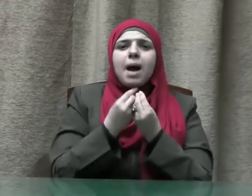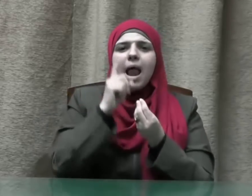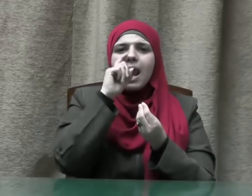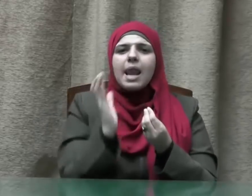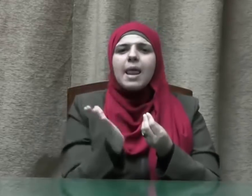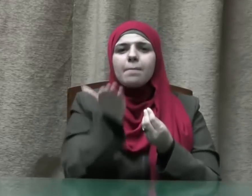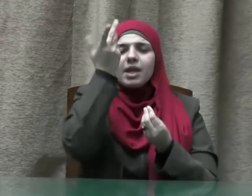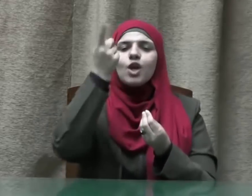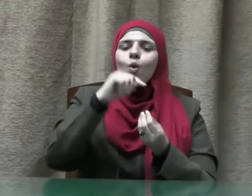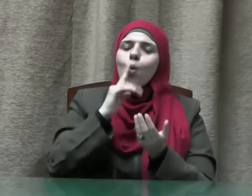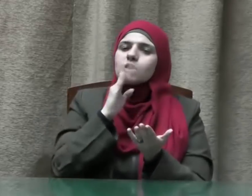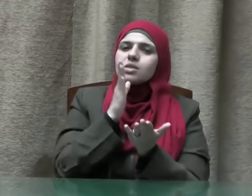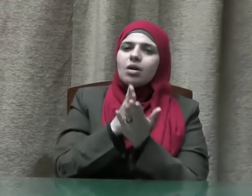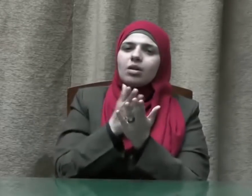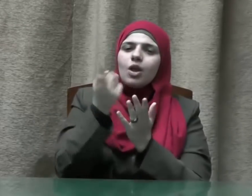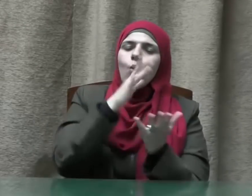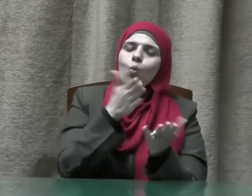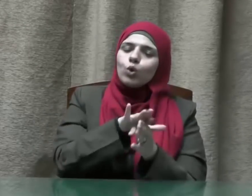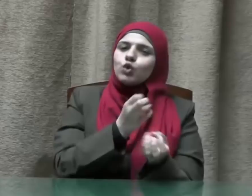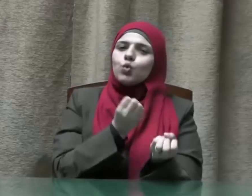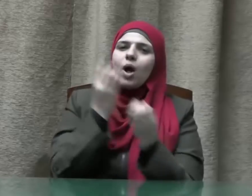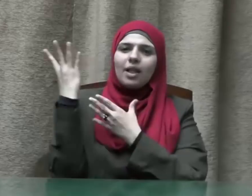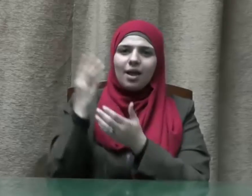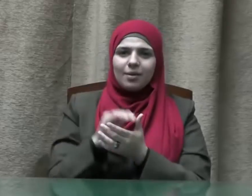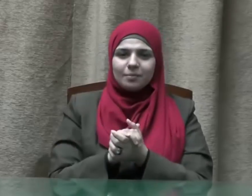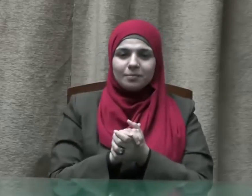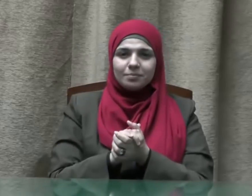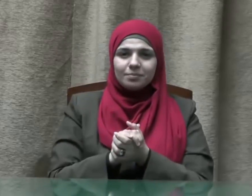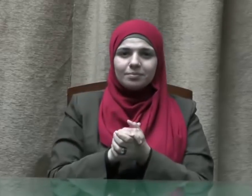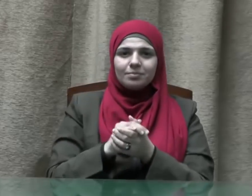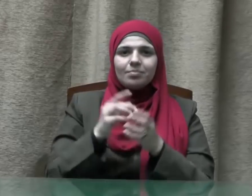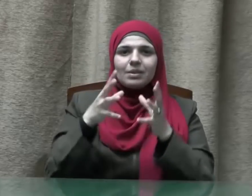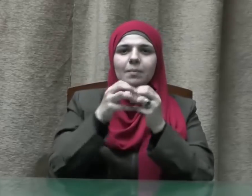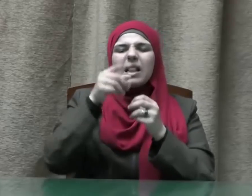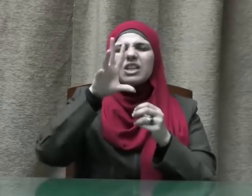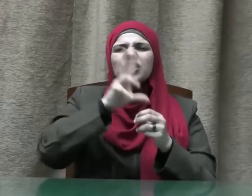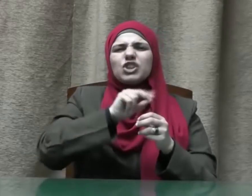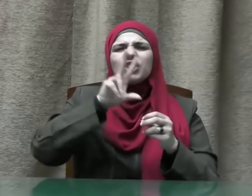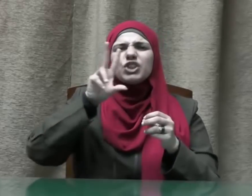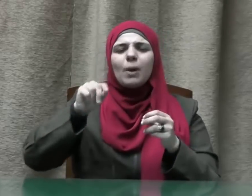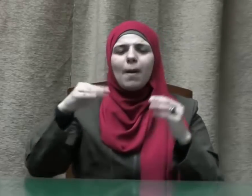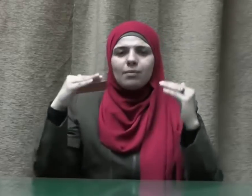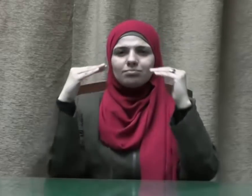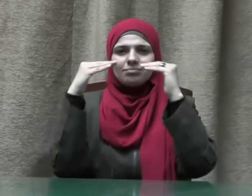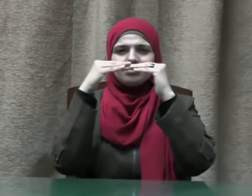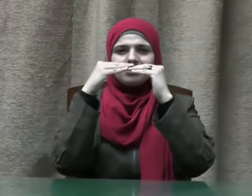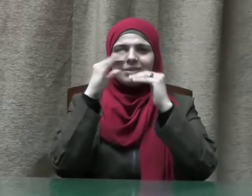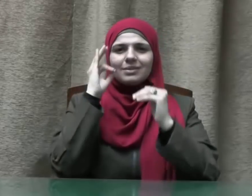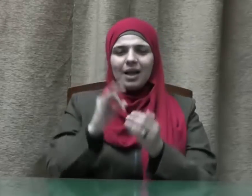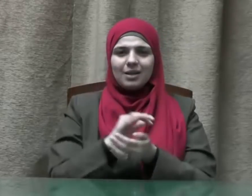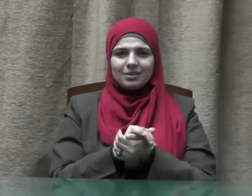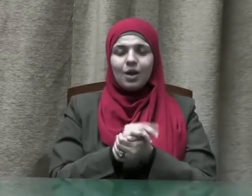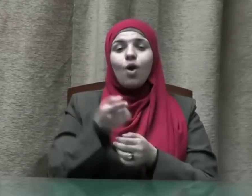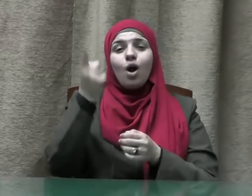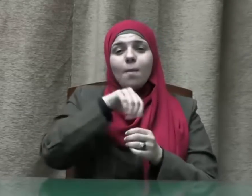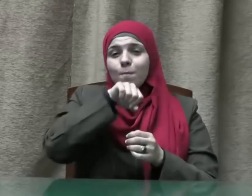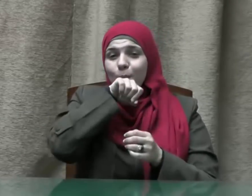والصدقين والشهداء يعني في منزلة واحدة وقال صلى الله عليه